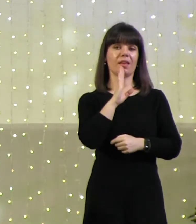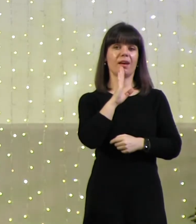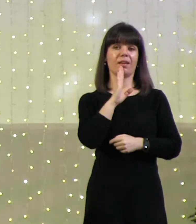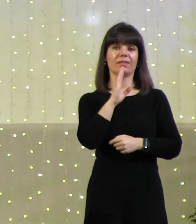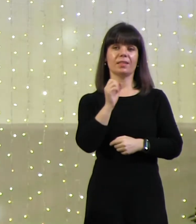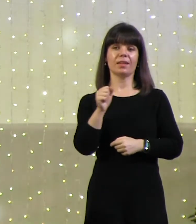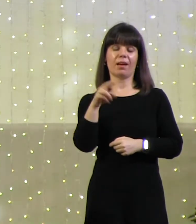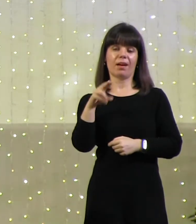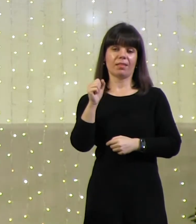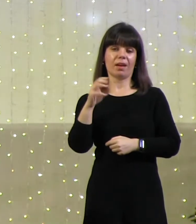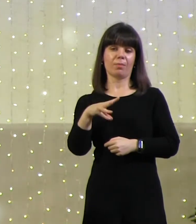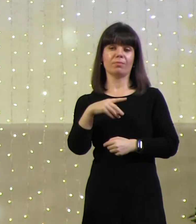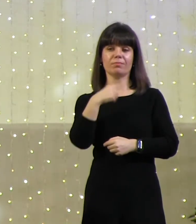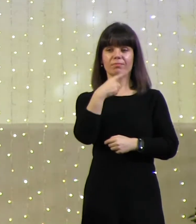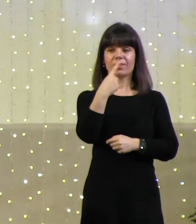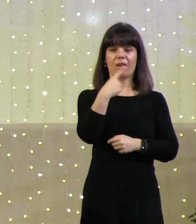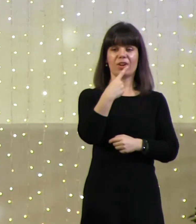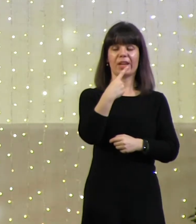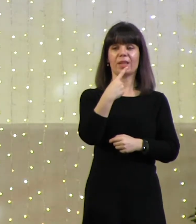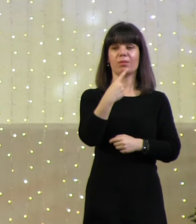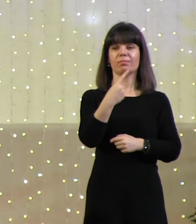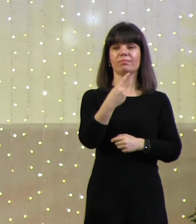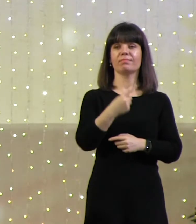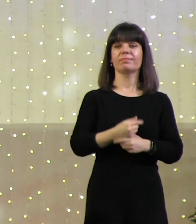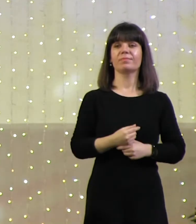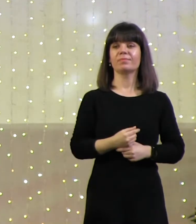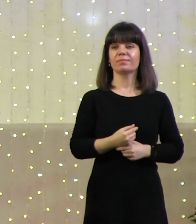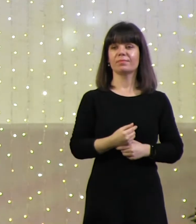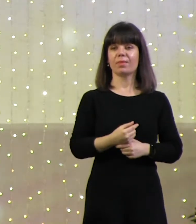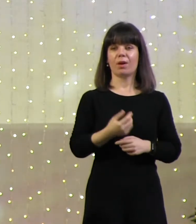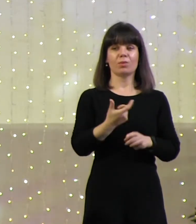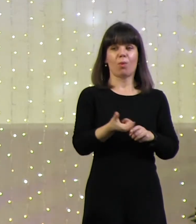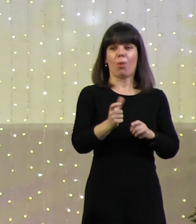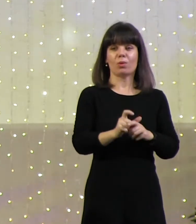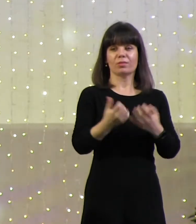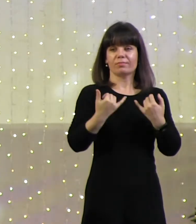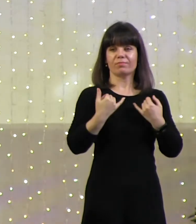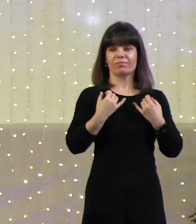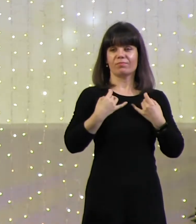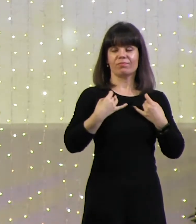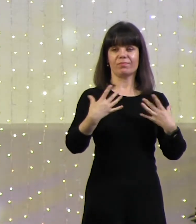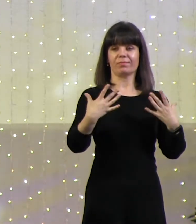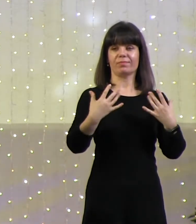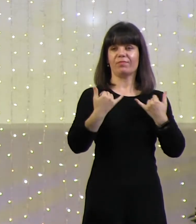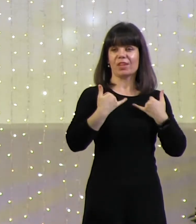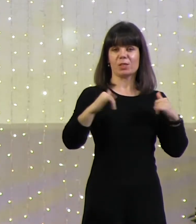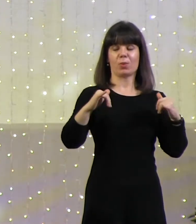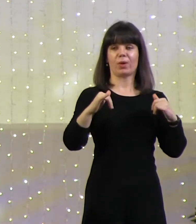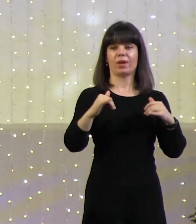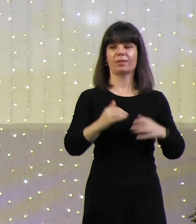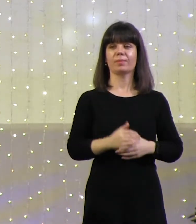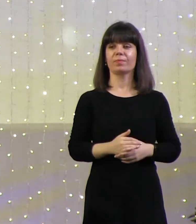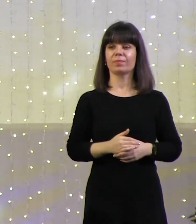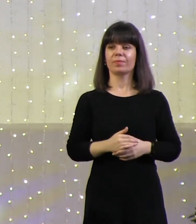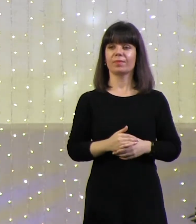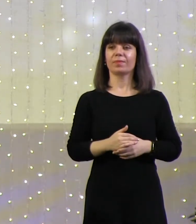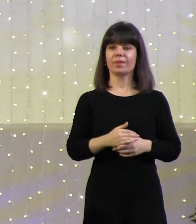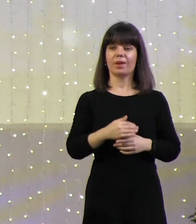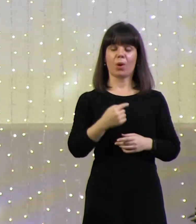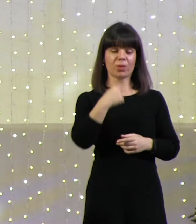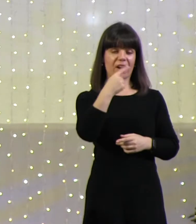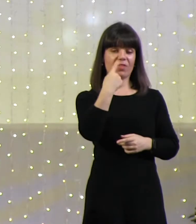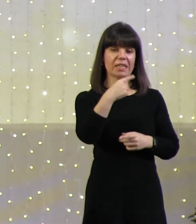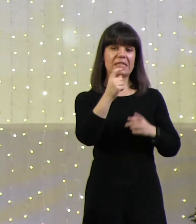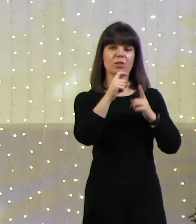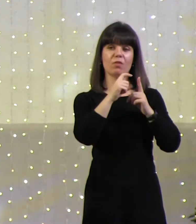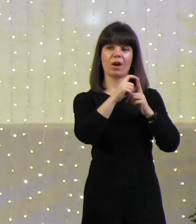говорит поэтической форме, выражает свой восторг. И говорит то, что он сказал на нашем языке.